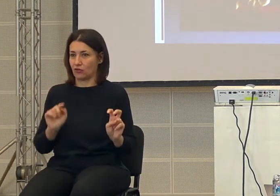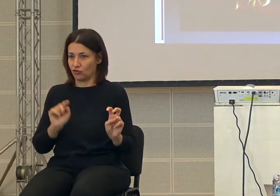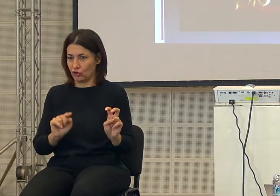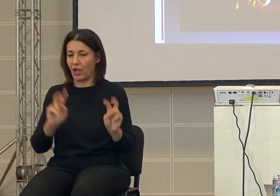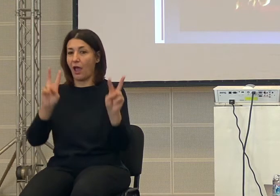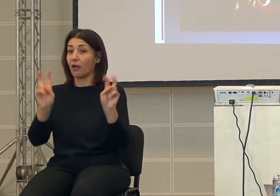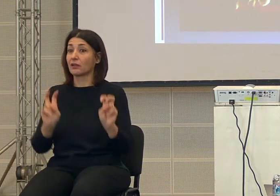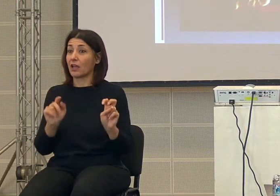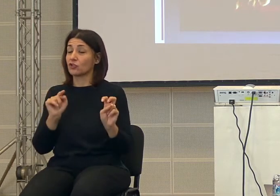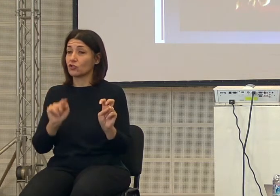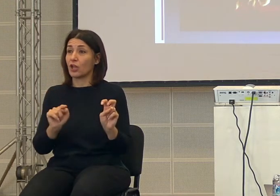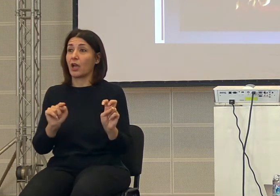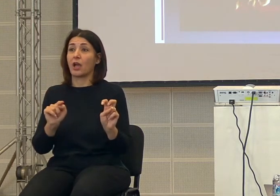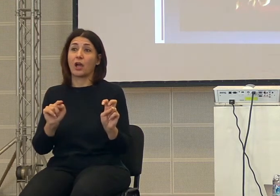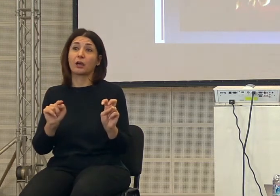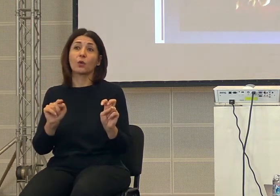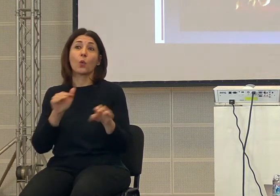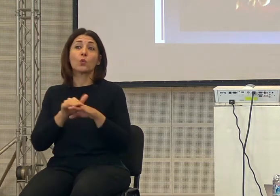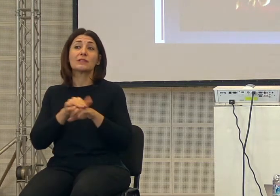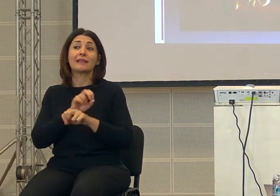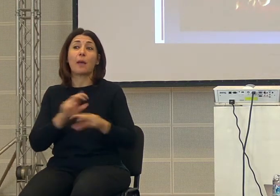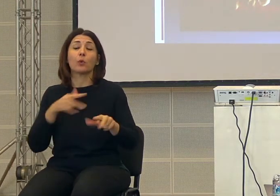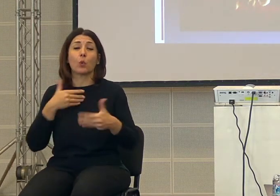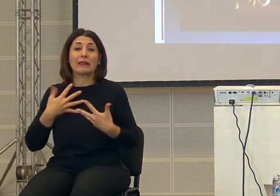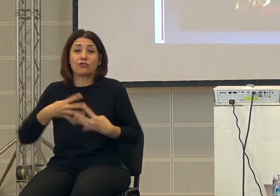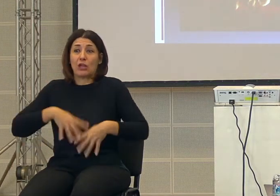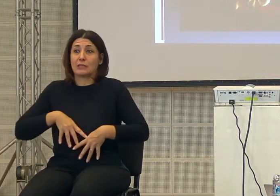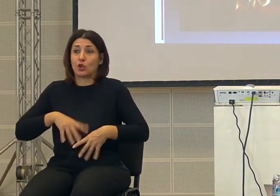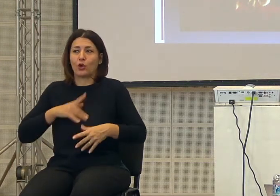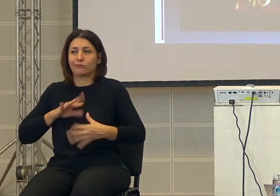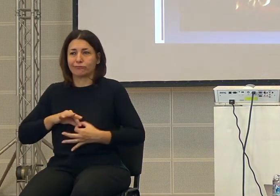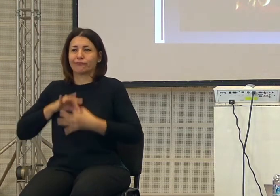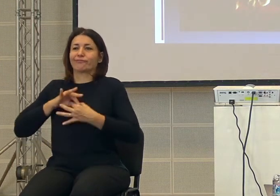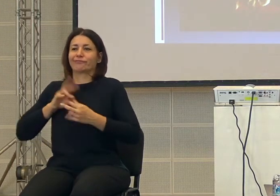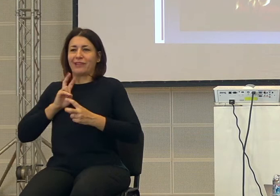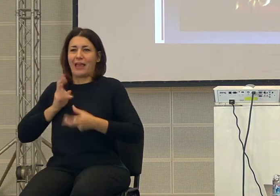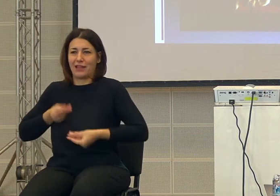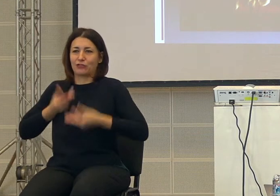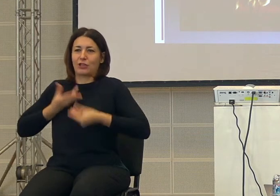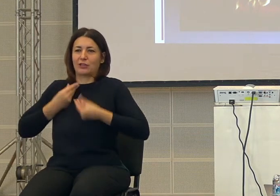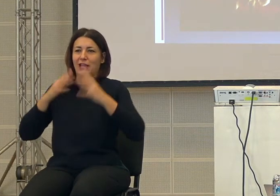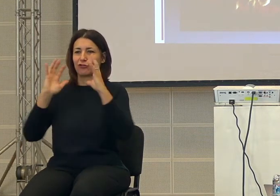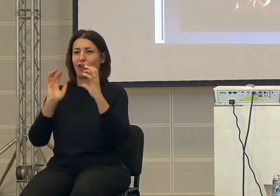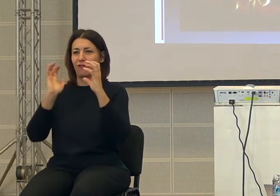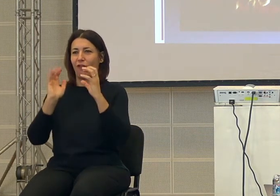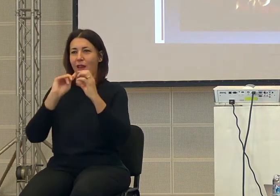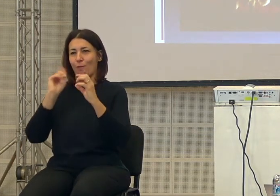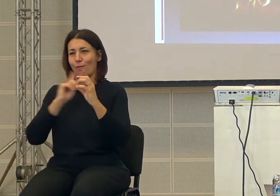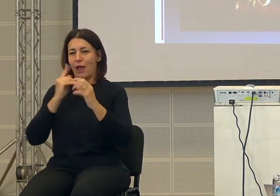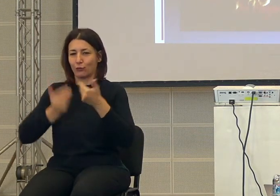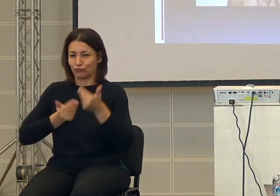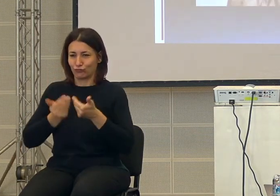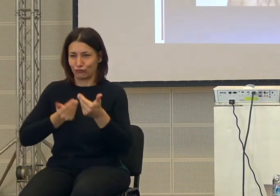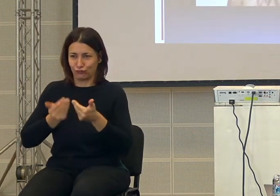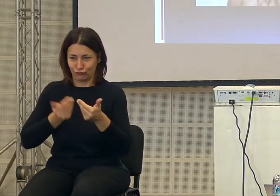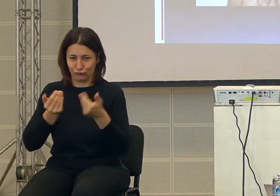energia, che non veniva più usata per la digestione, poteva andare al cervello, per migliorare le prestazioni